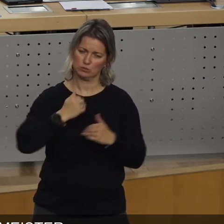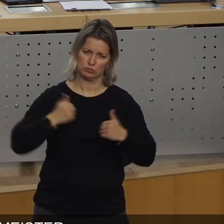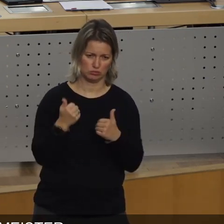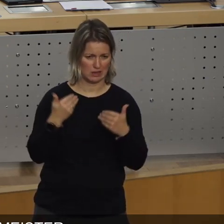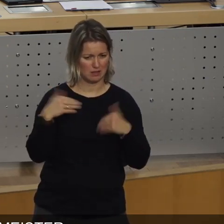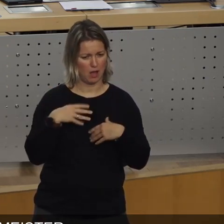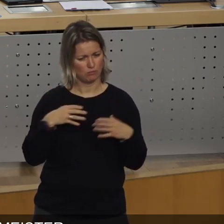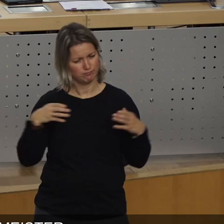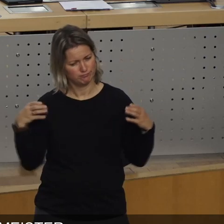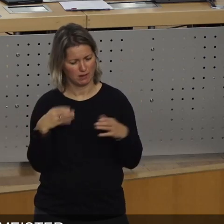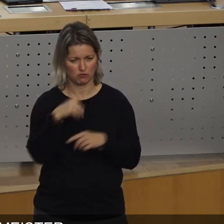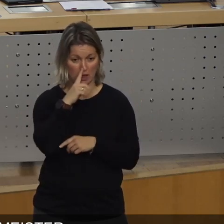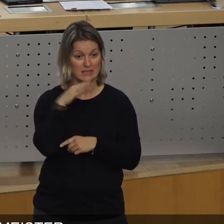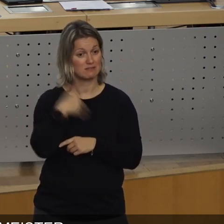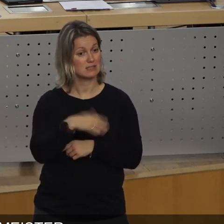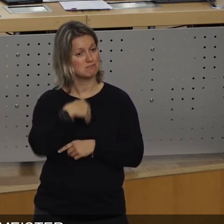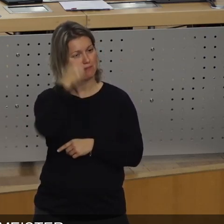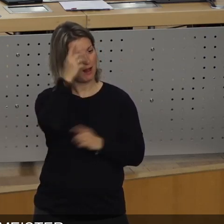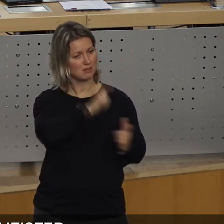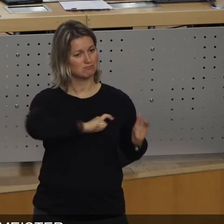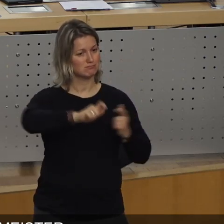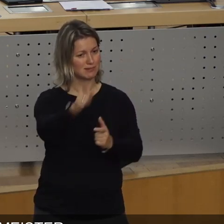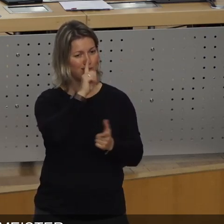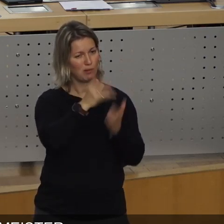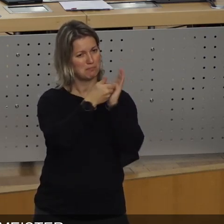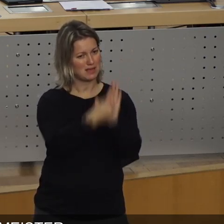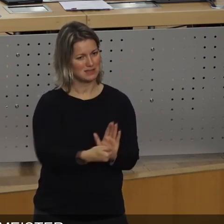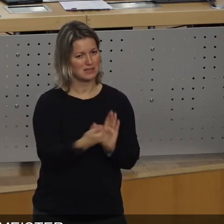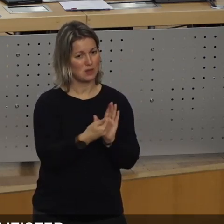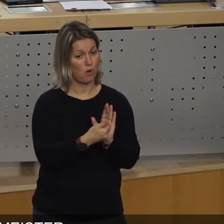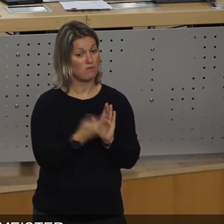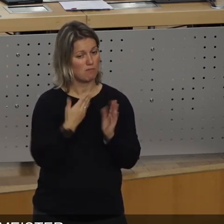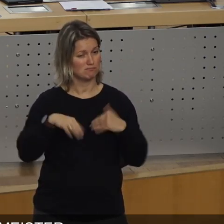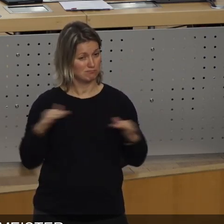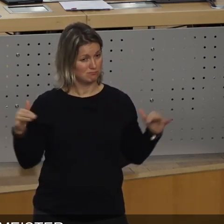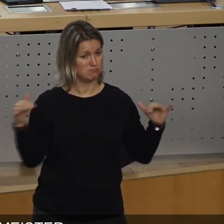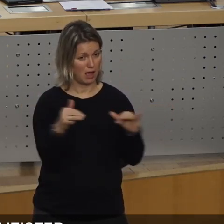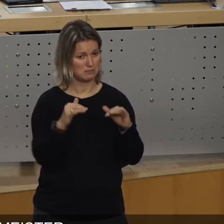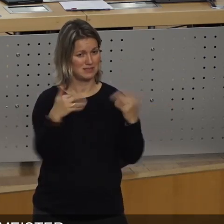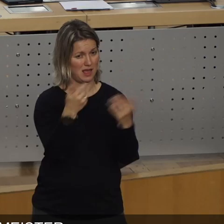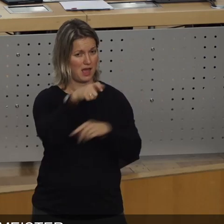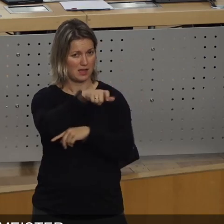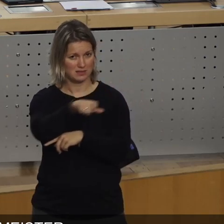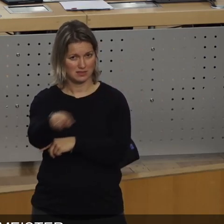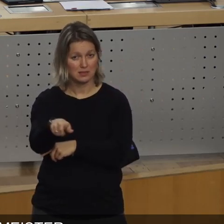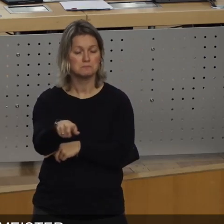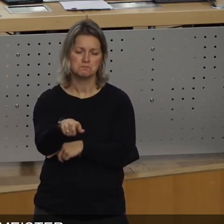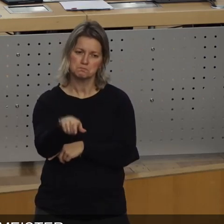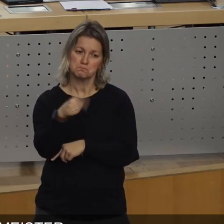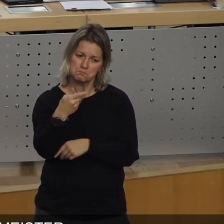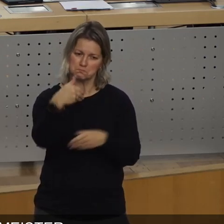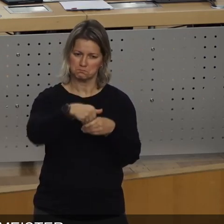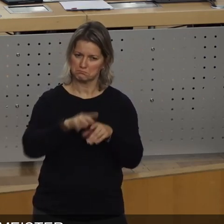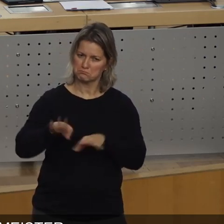Spaß gemacht in Berlin, als wir jetzt die Präsentation gemacht haben. Wir sind als zehnköpfige Mannschaft richtig zusammengewachsen